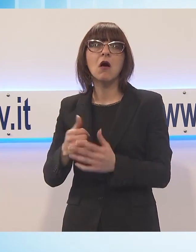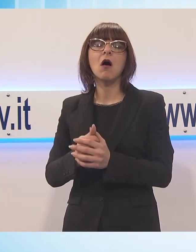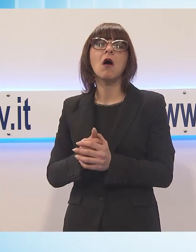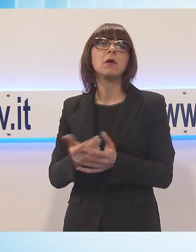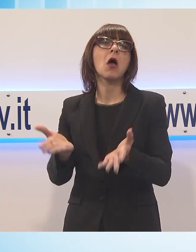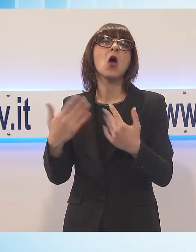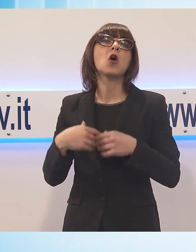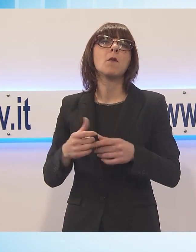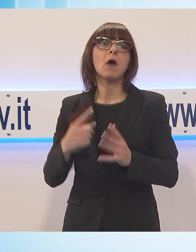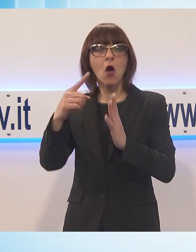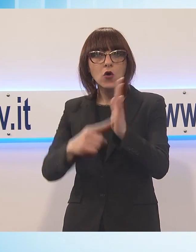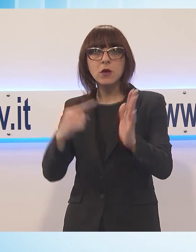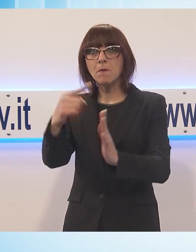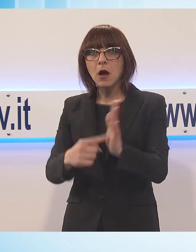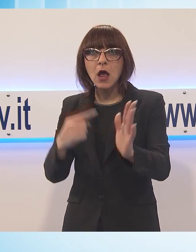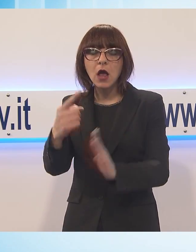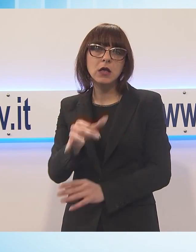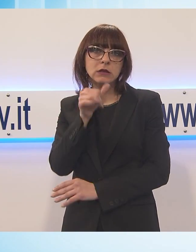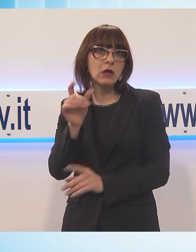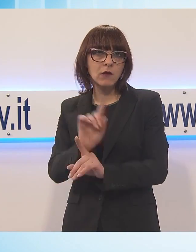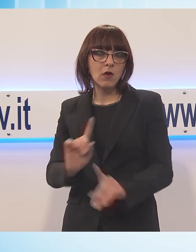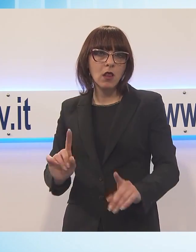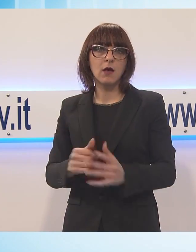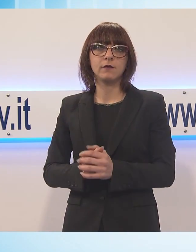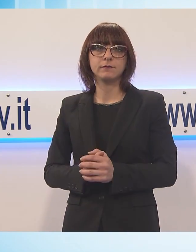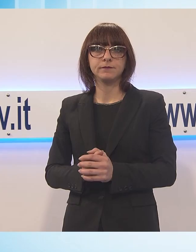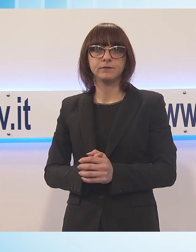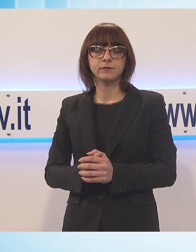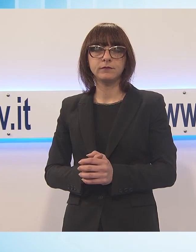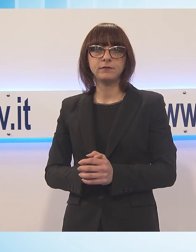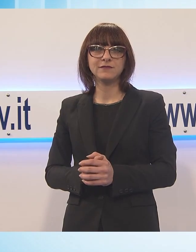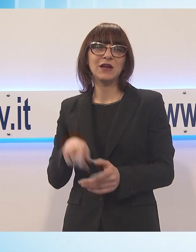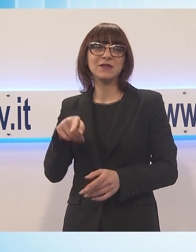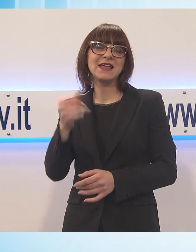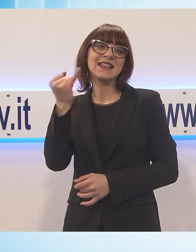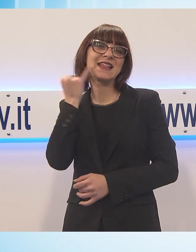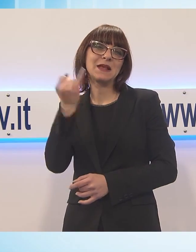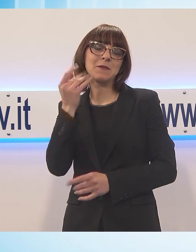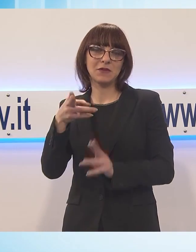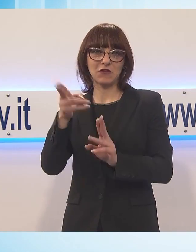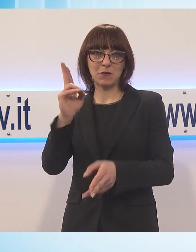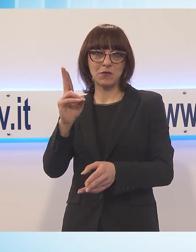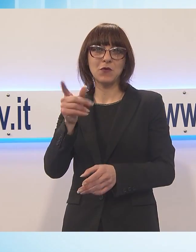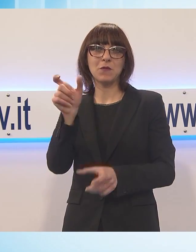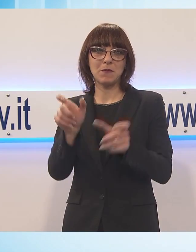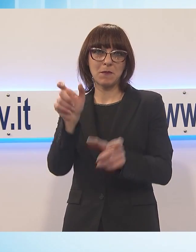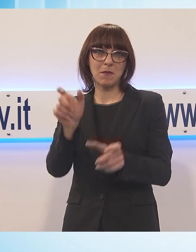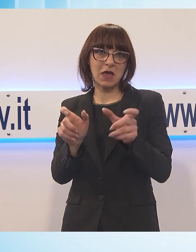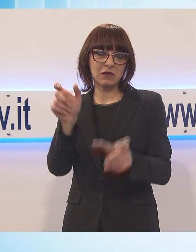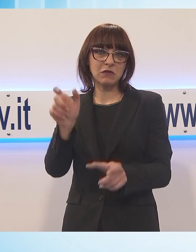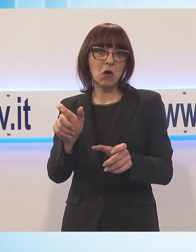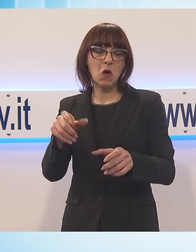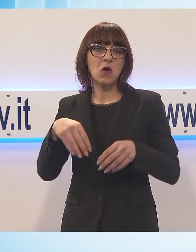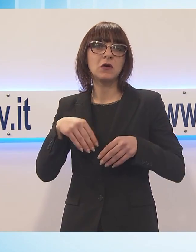esempio quando scade alla fine del mese e quindi insomma è una semplificazione, un miglioramento per gli utenti. È anche un bel